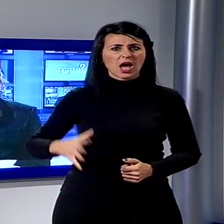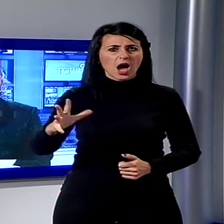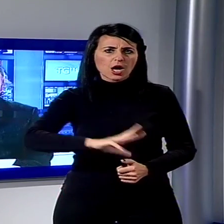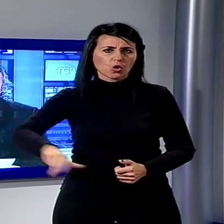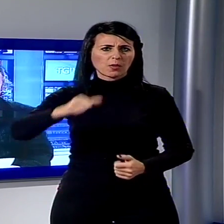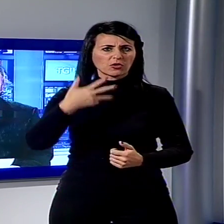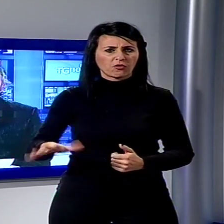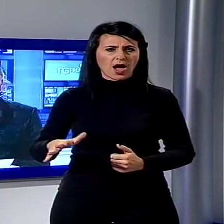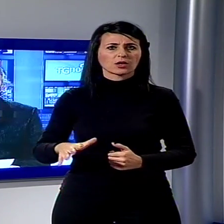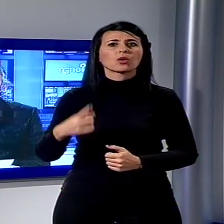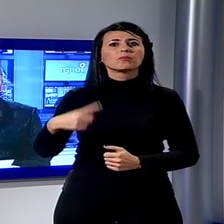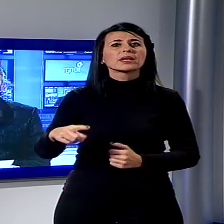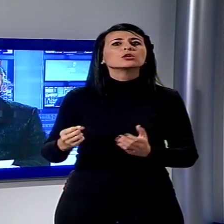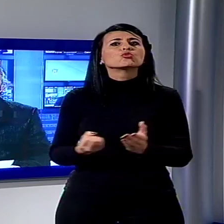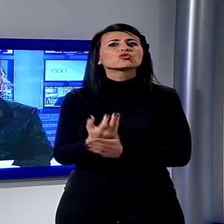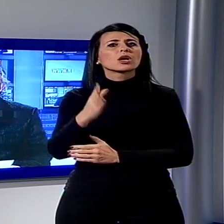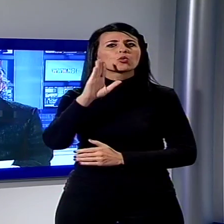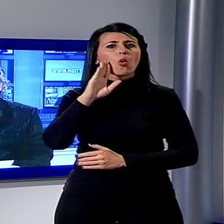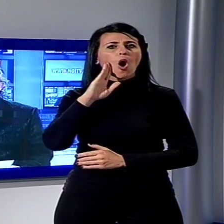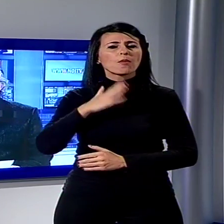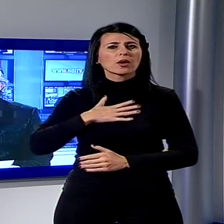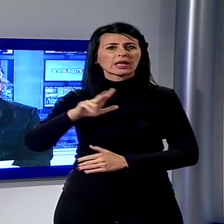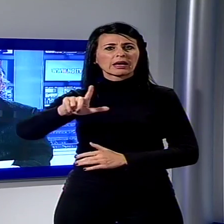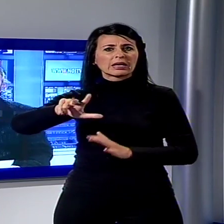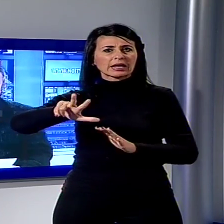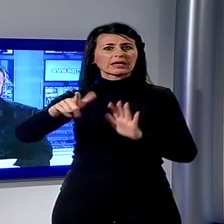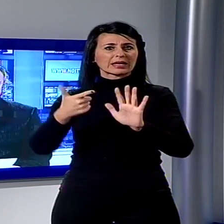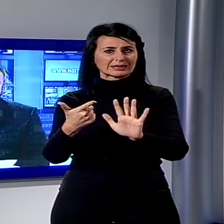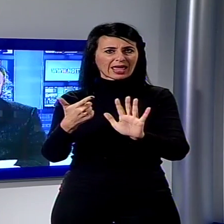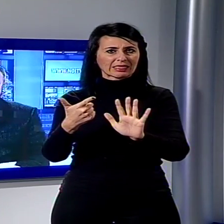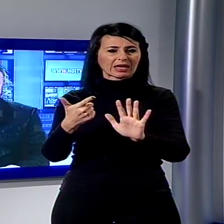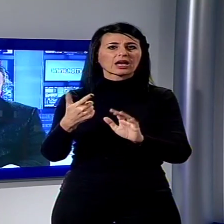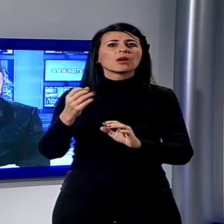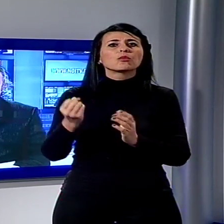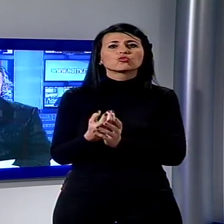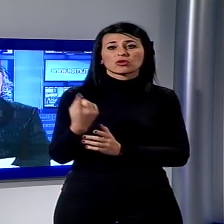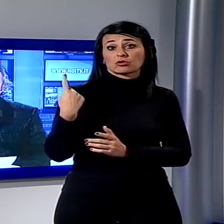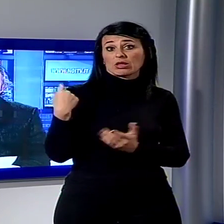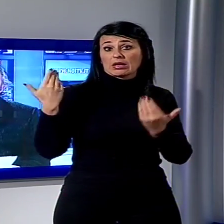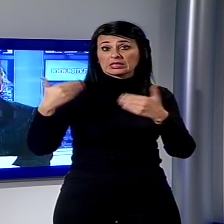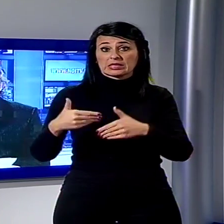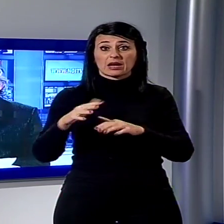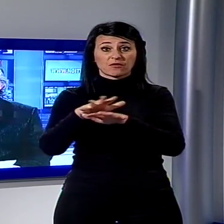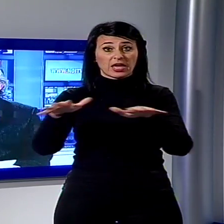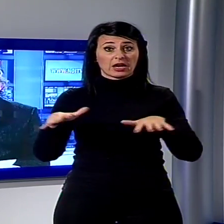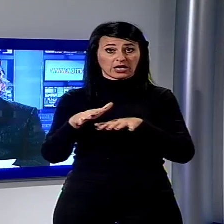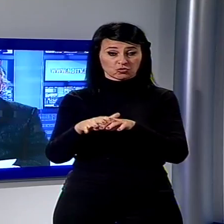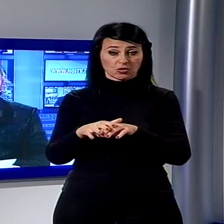anni di Viareggio, ha fatto questa mattina su Facebook della disavventura che gli è capitata ieri sera. L'uomo è stato aggredito e derubato dai gnoti che poi sono